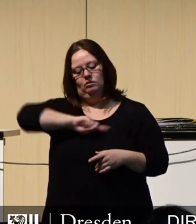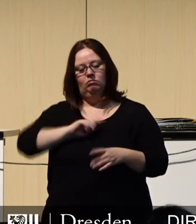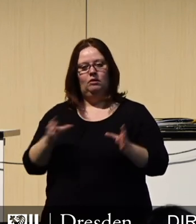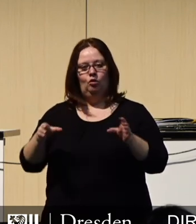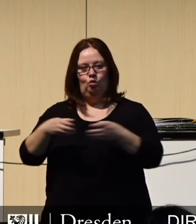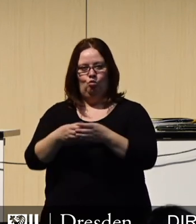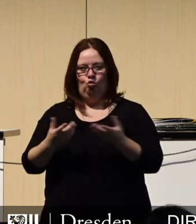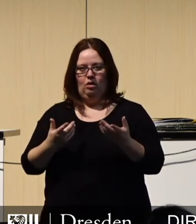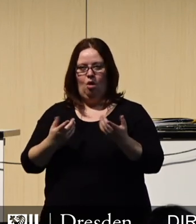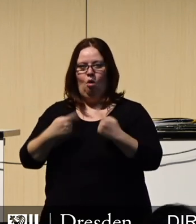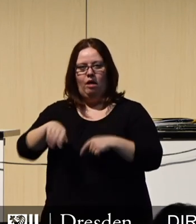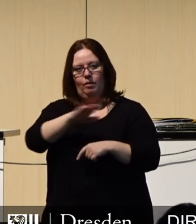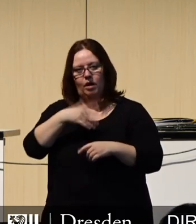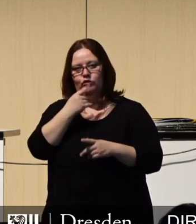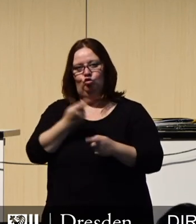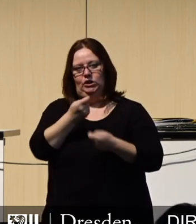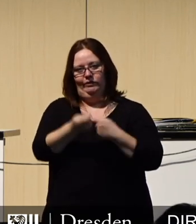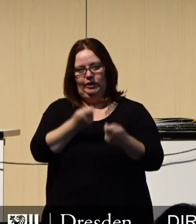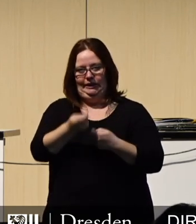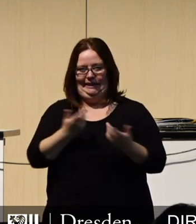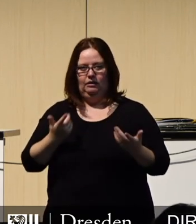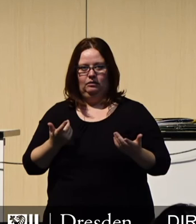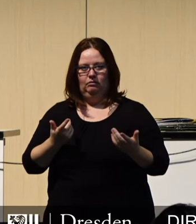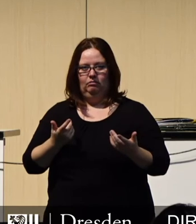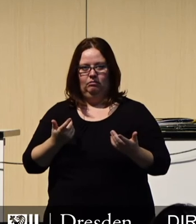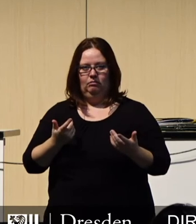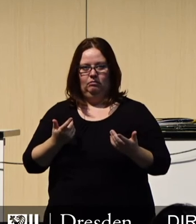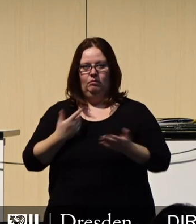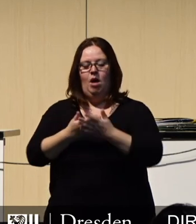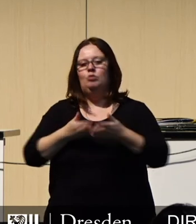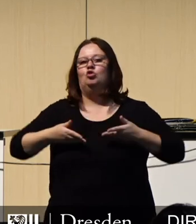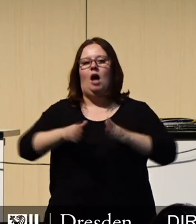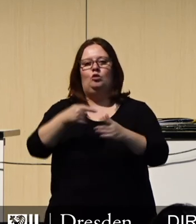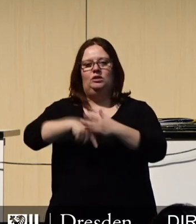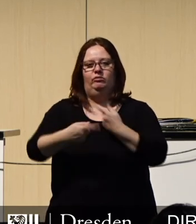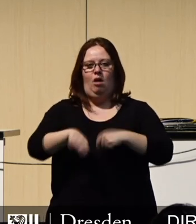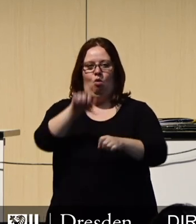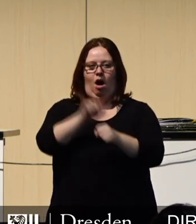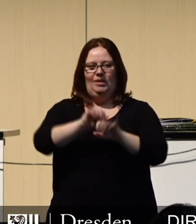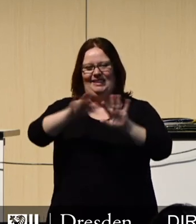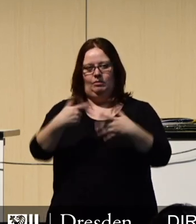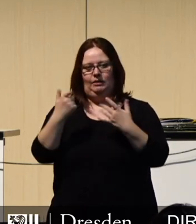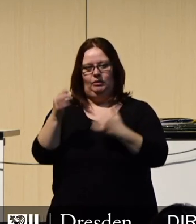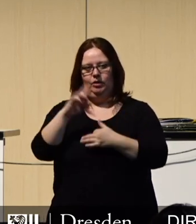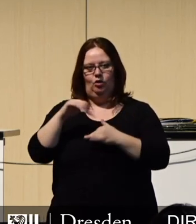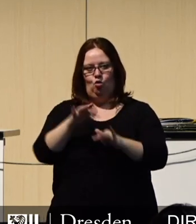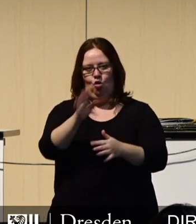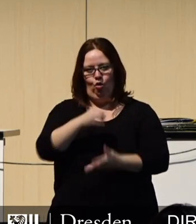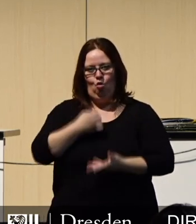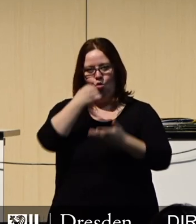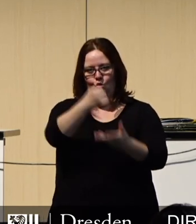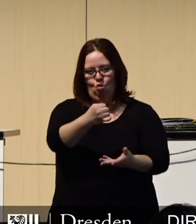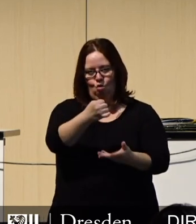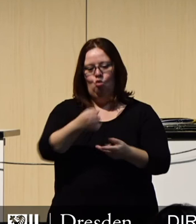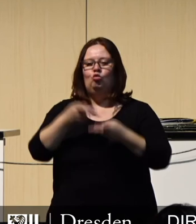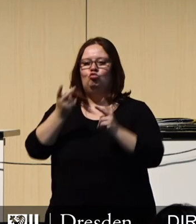in andere Bereiche investieren können und wollen. Das Straßen- und Tiefbauamt zum Beispiel erhält knapp 70 Millionen und das